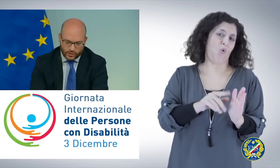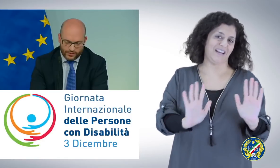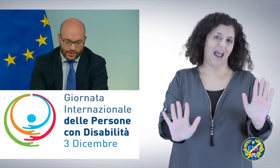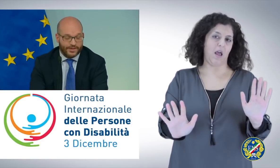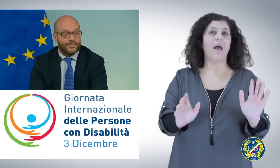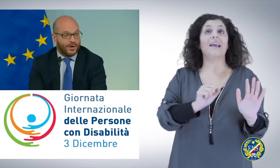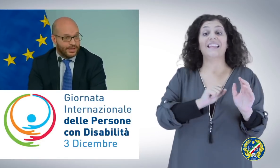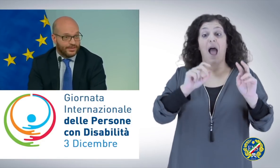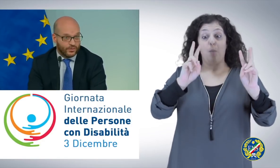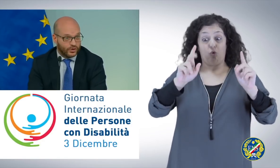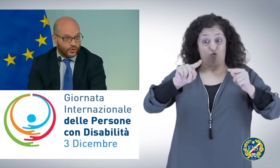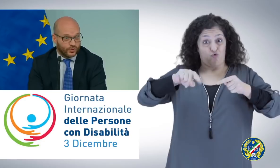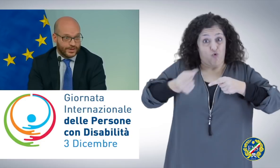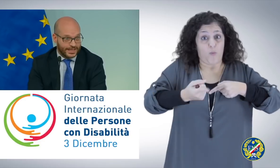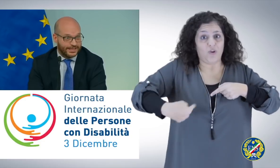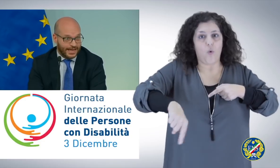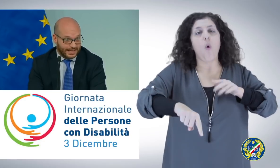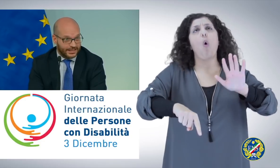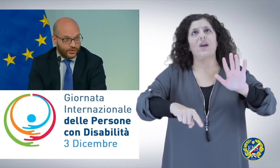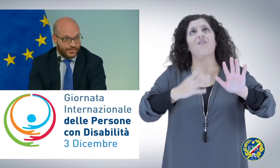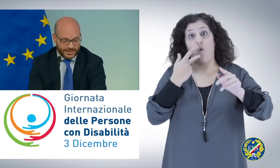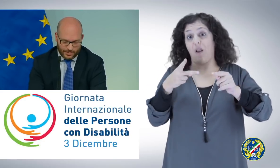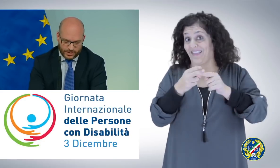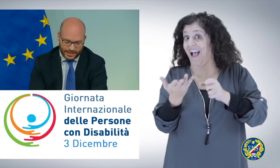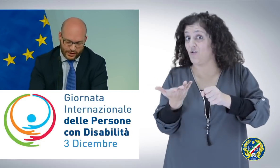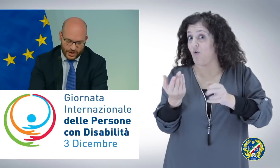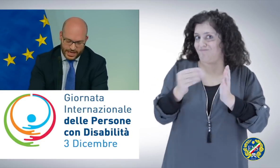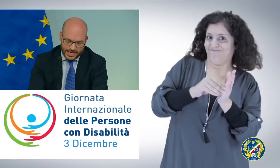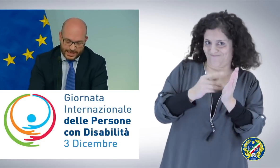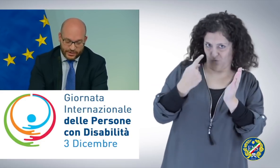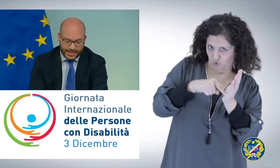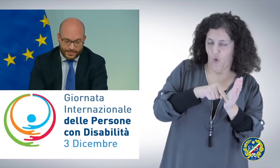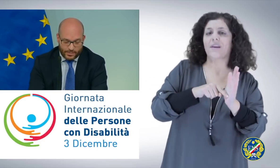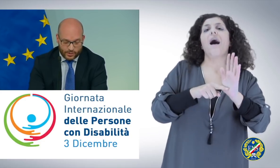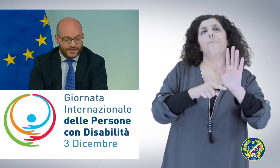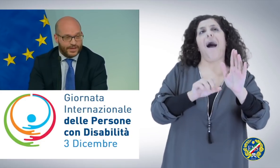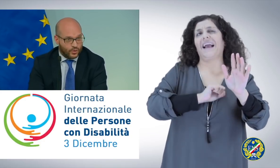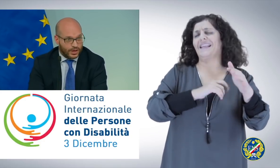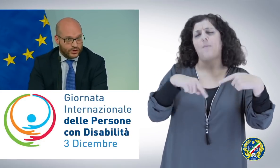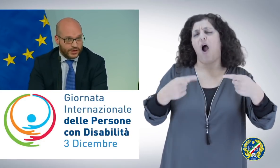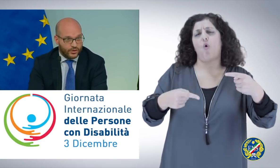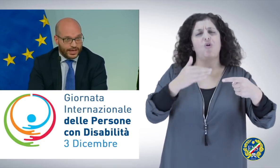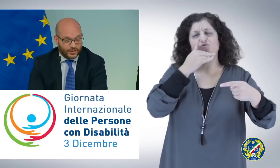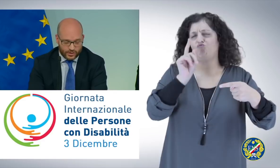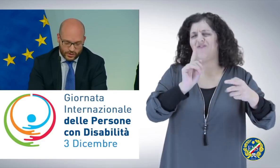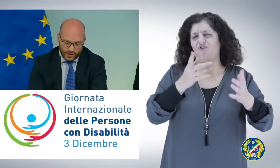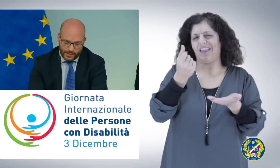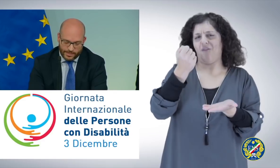molto lavoro da fare, probabilmente i fondi sono insufficienti anche se noi ripristiniamo il taglio. Devo dire che però abbiamo già fatto qualcosa di concreto, noi abbiamo